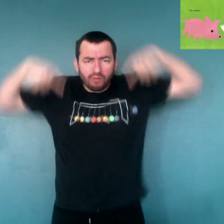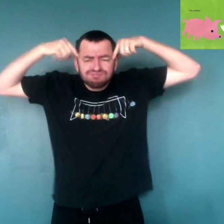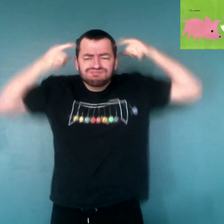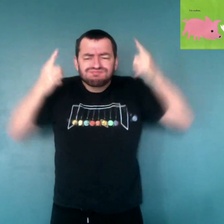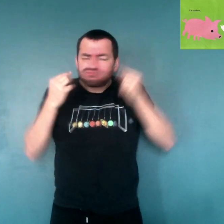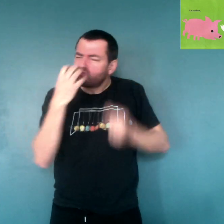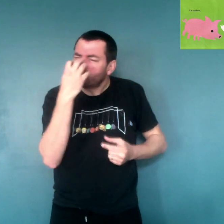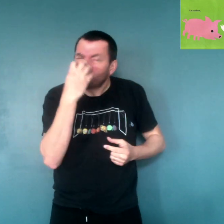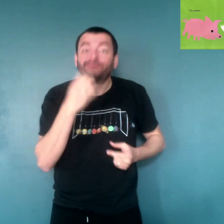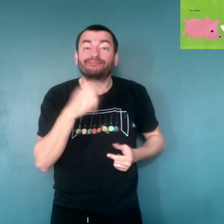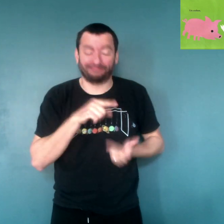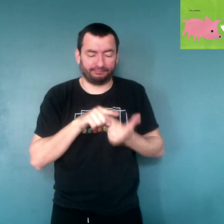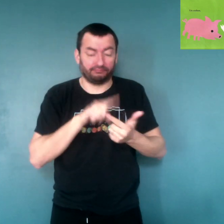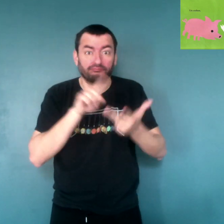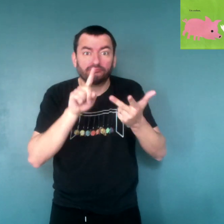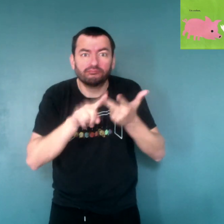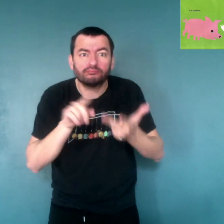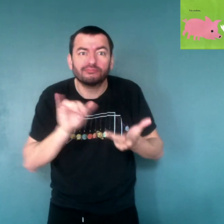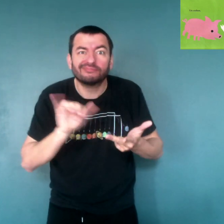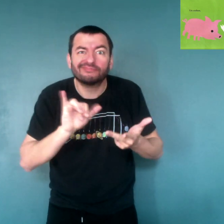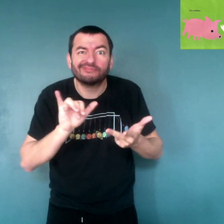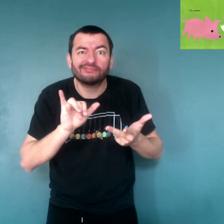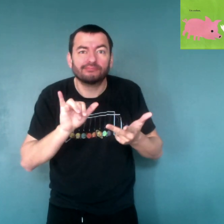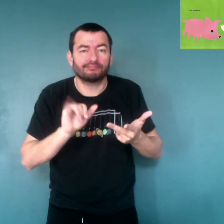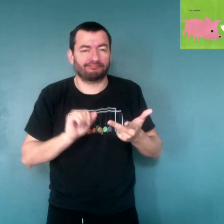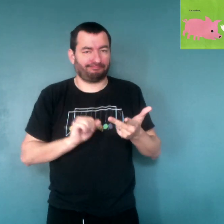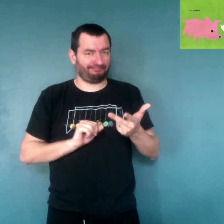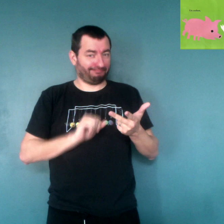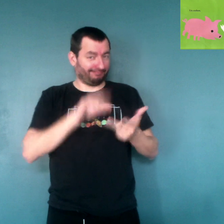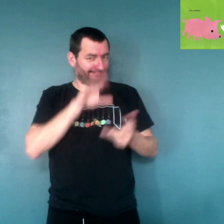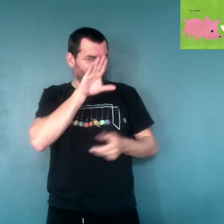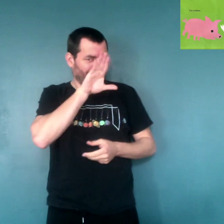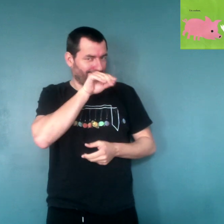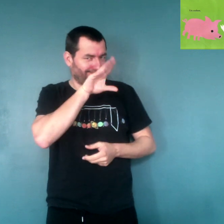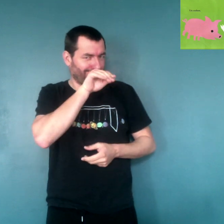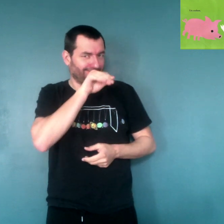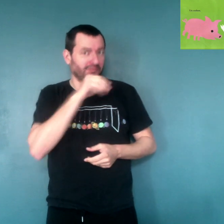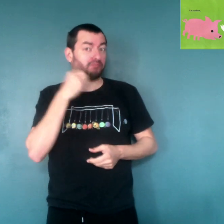dodu, un canard blanc